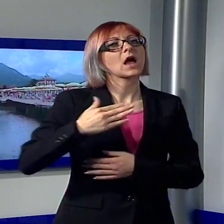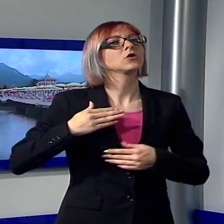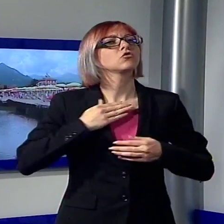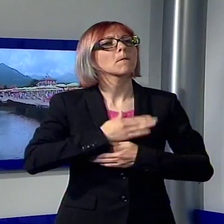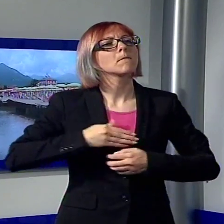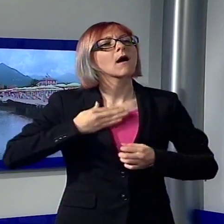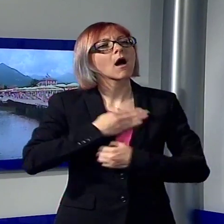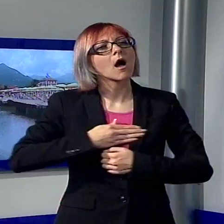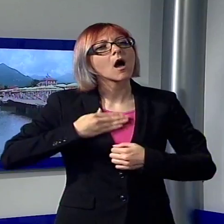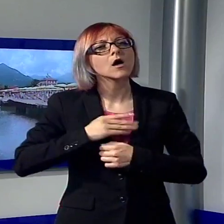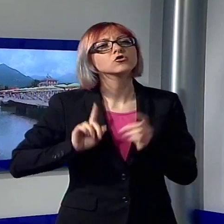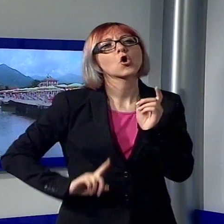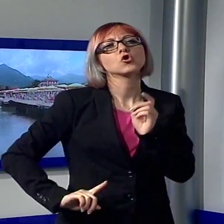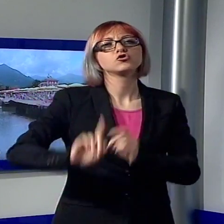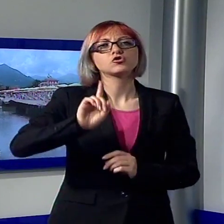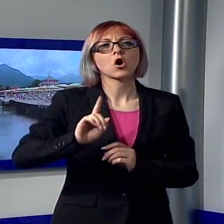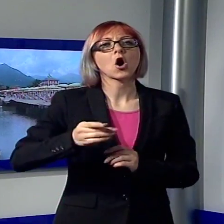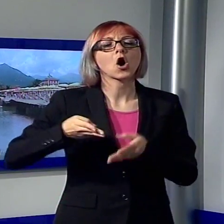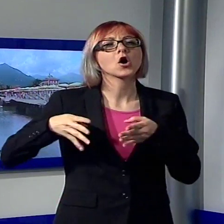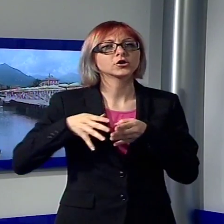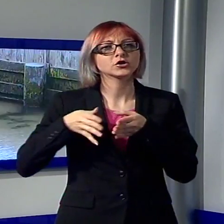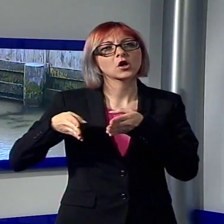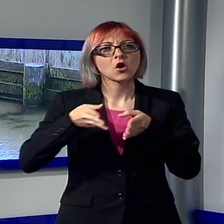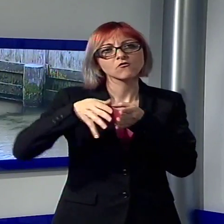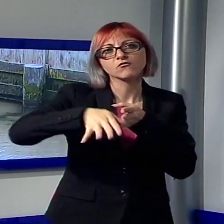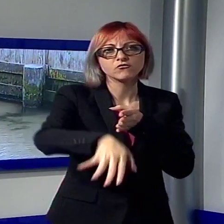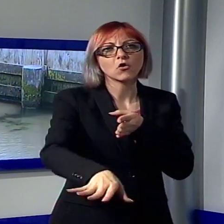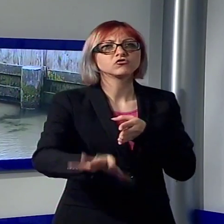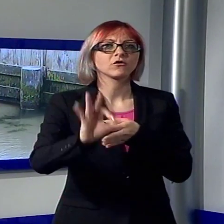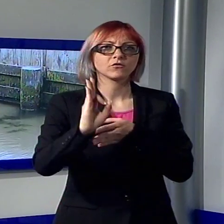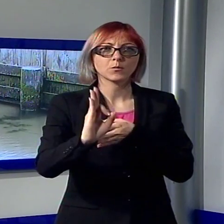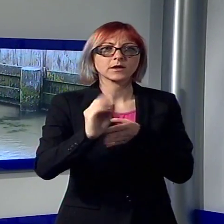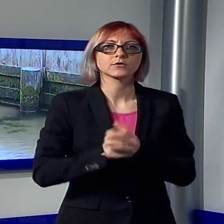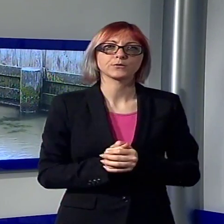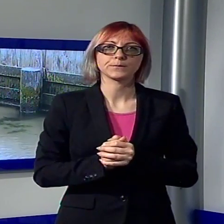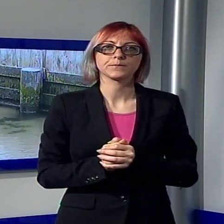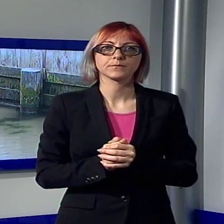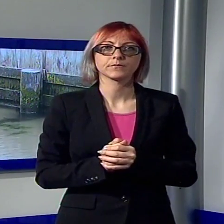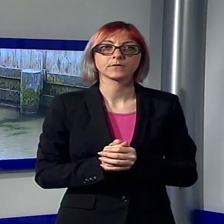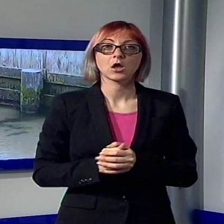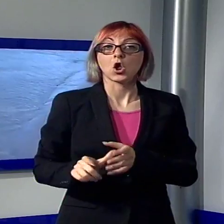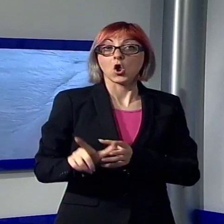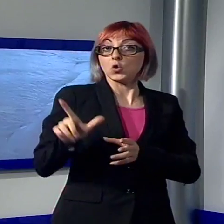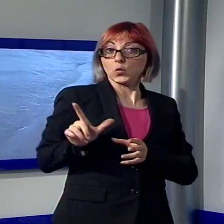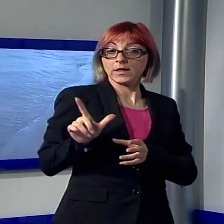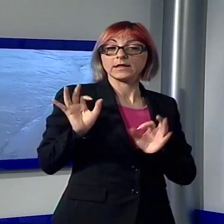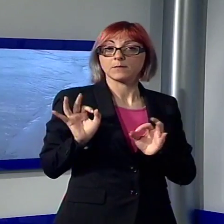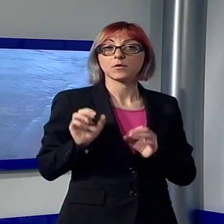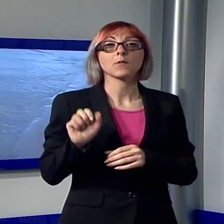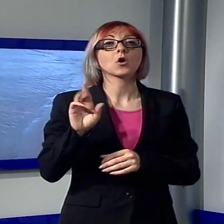a nord della foce di Fiumento a Marina di Pietrasanta. Nella mattinata di lunedì Arpat ha eseguito gli esami di verifica che dovranno